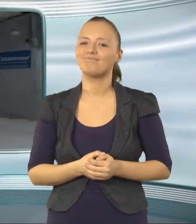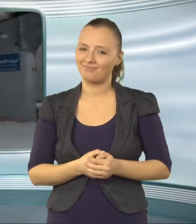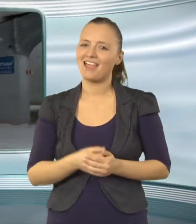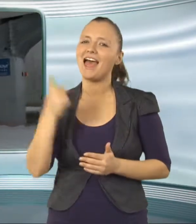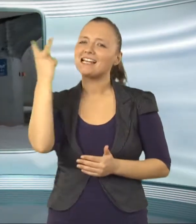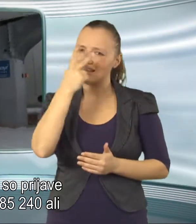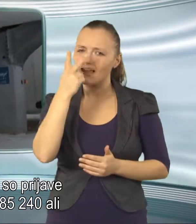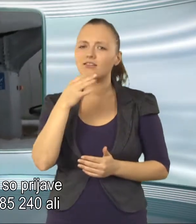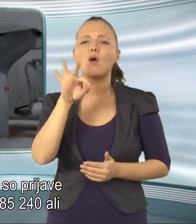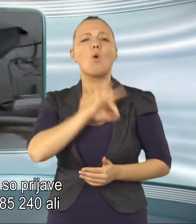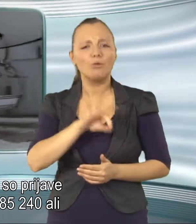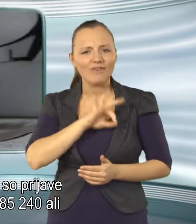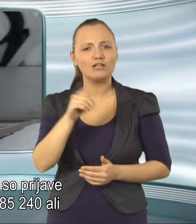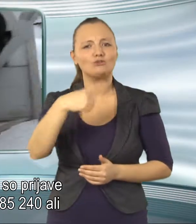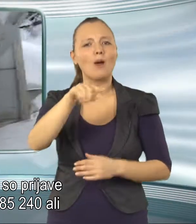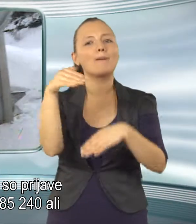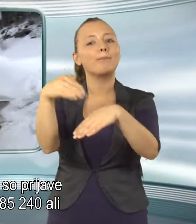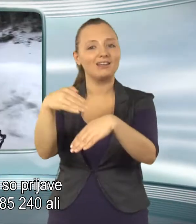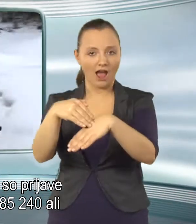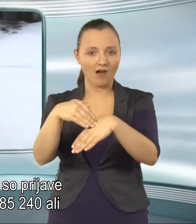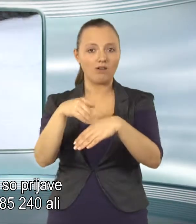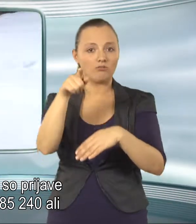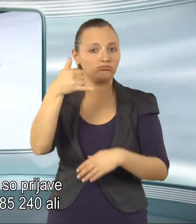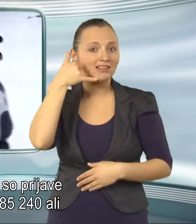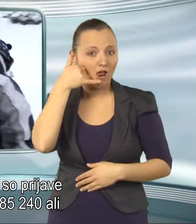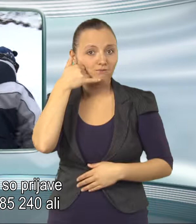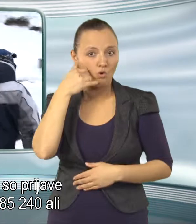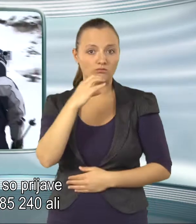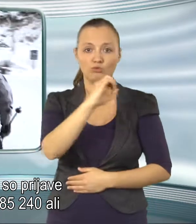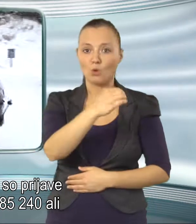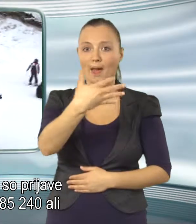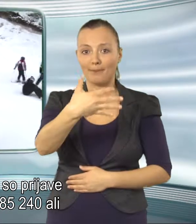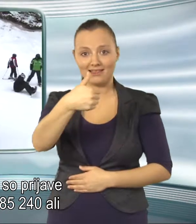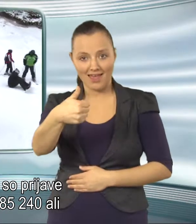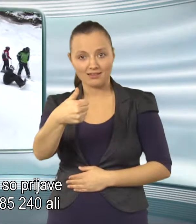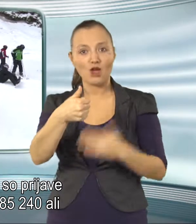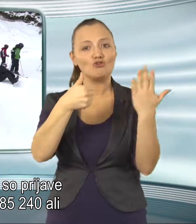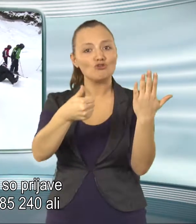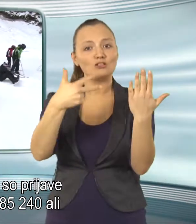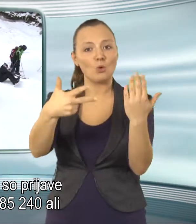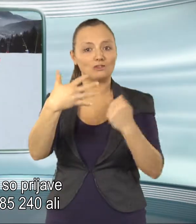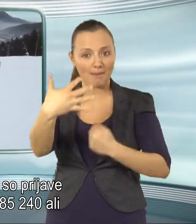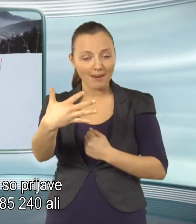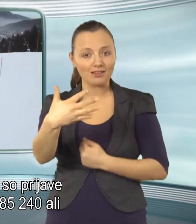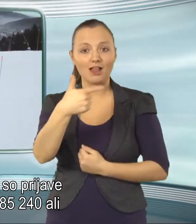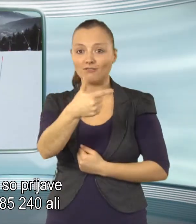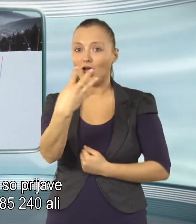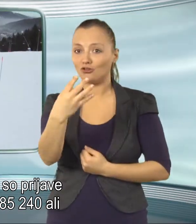Obvezne so prijave na 051-685-240 ali zsj